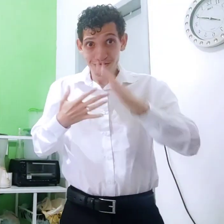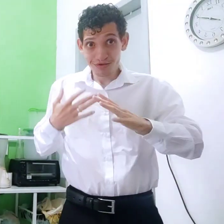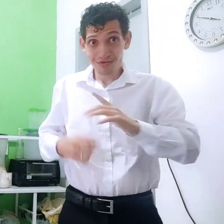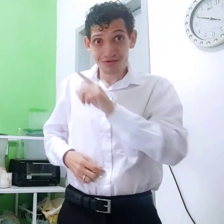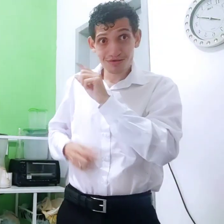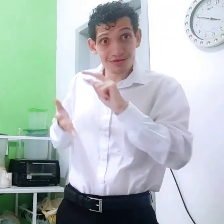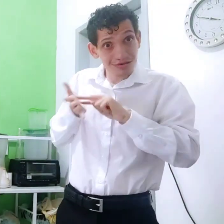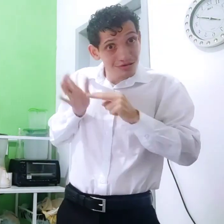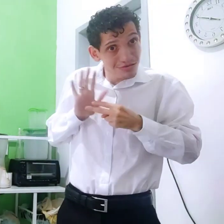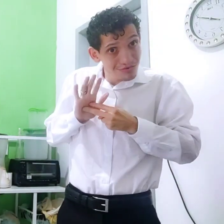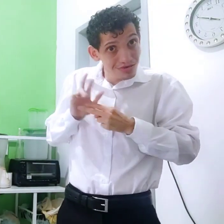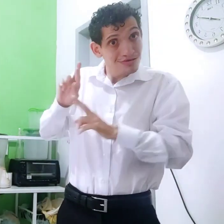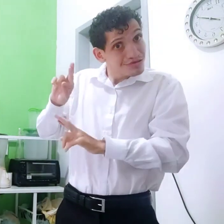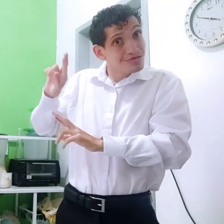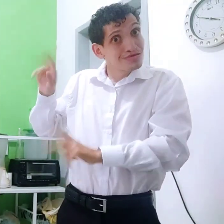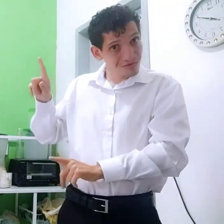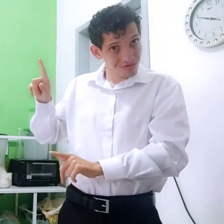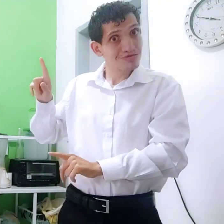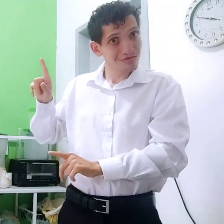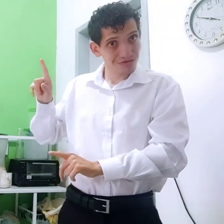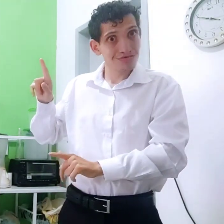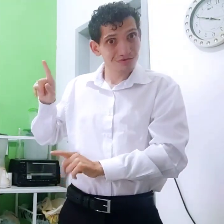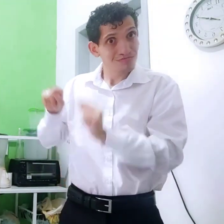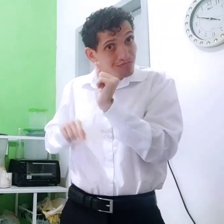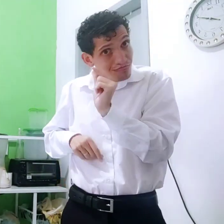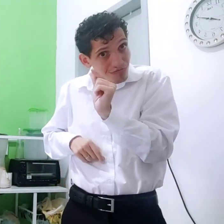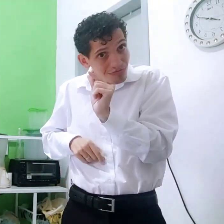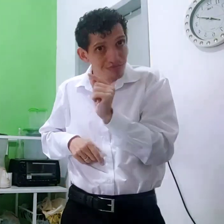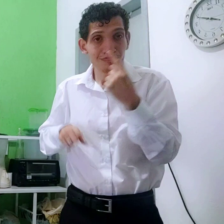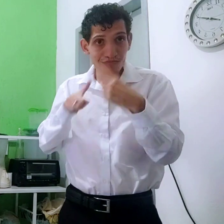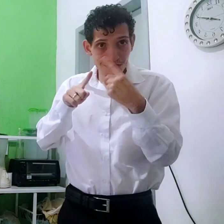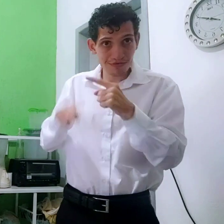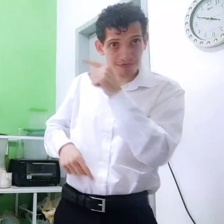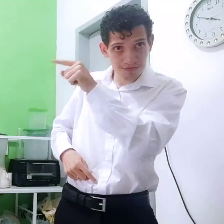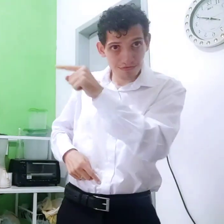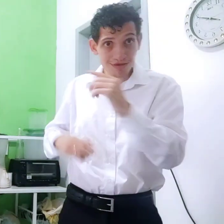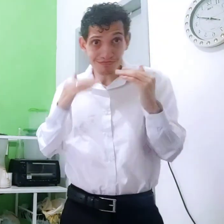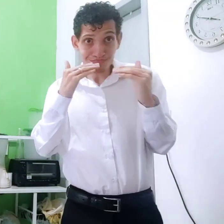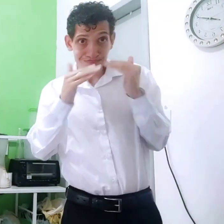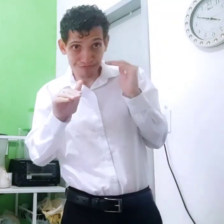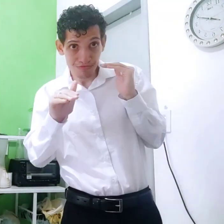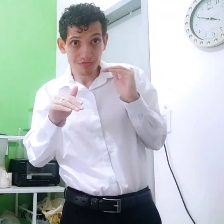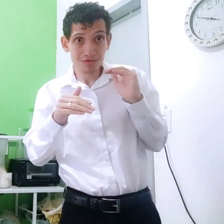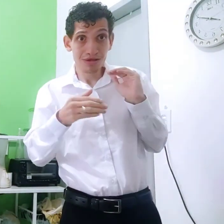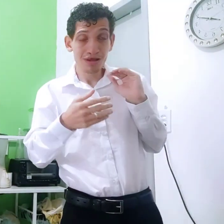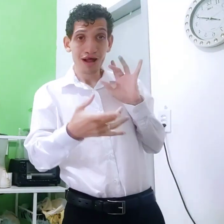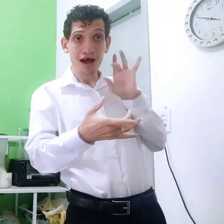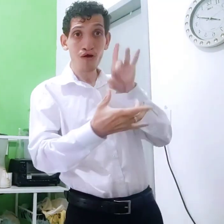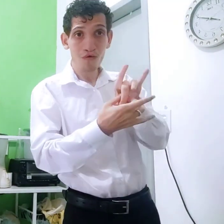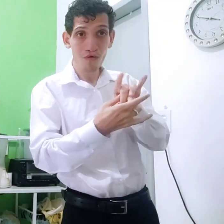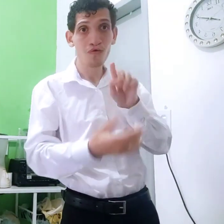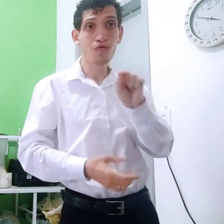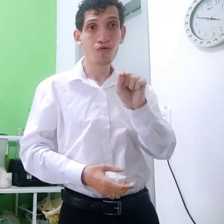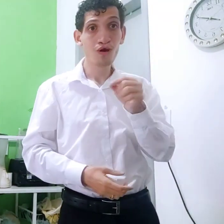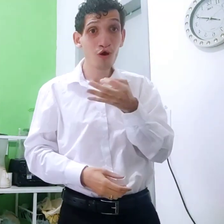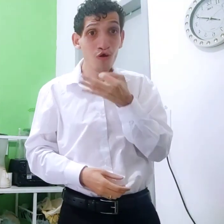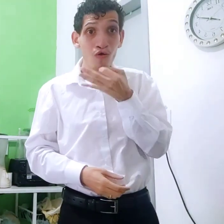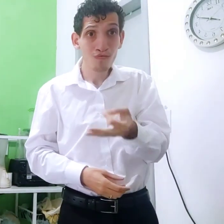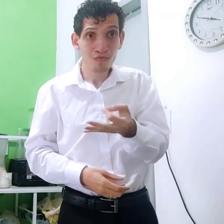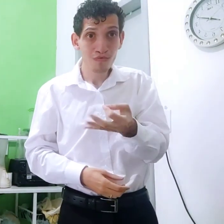dois, dentro Libra, significa diferente. O O I. Porque o de cima, assim, é